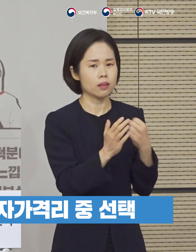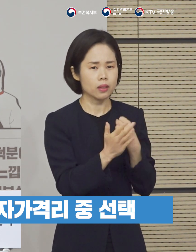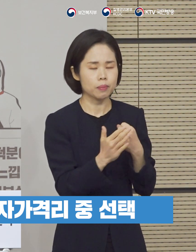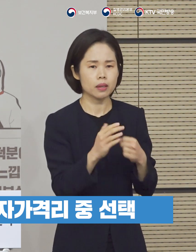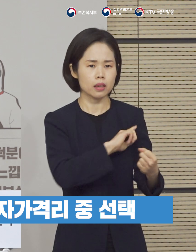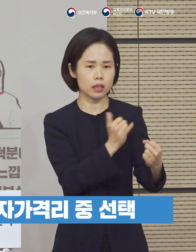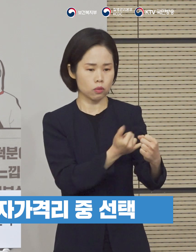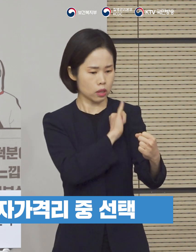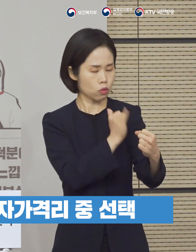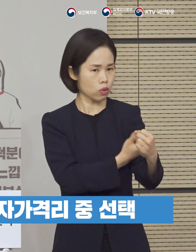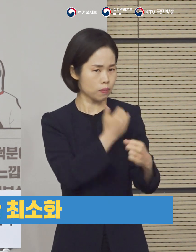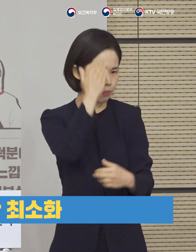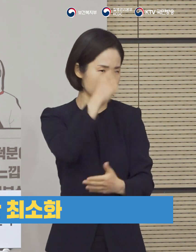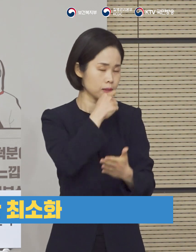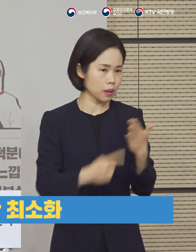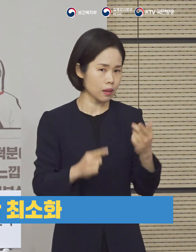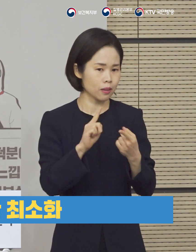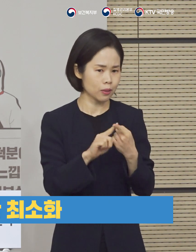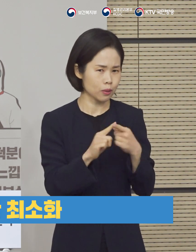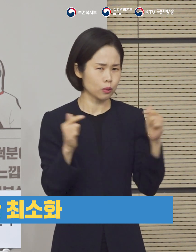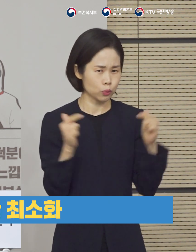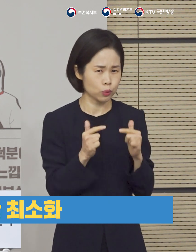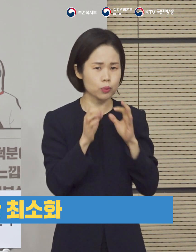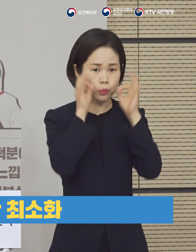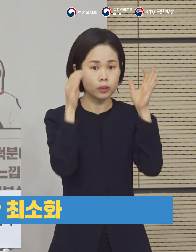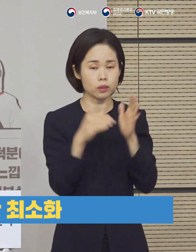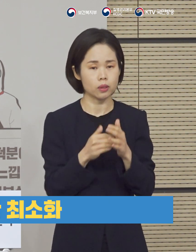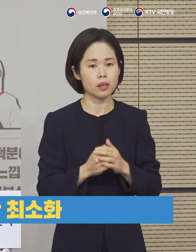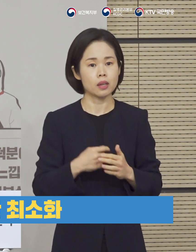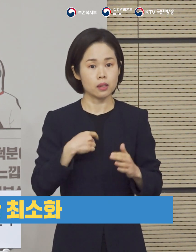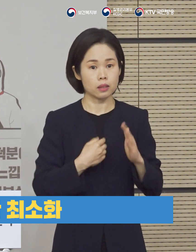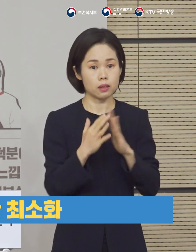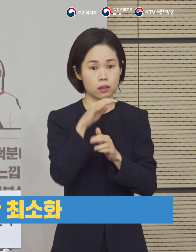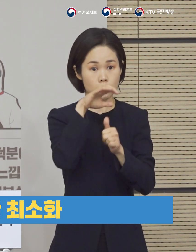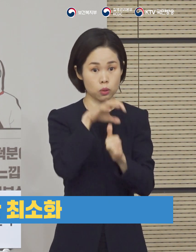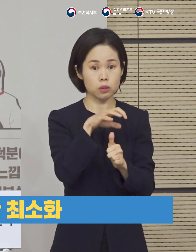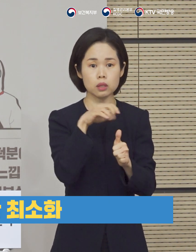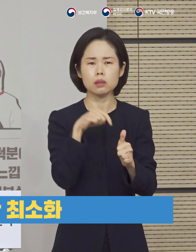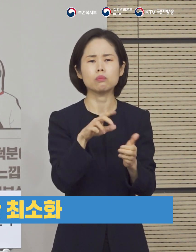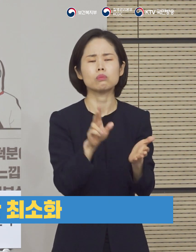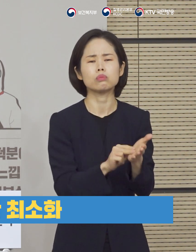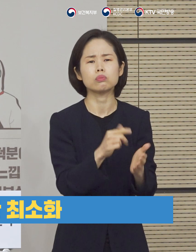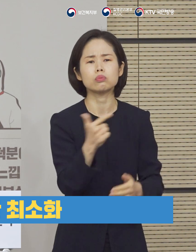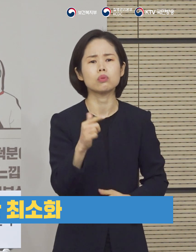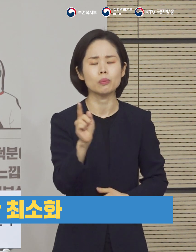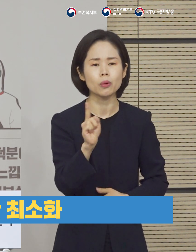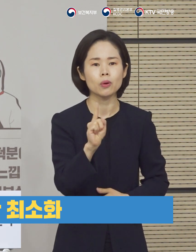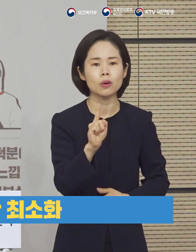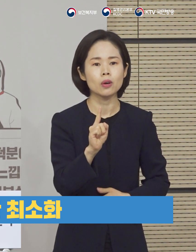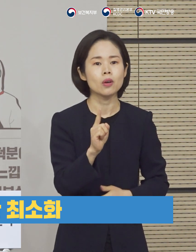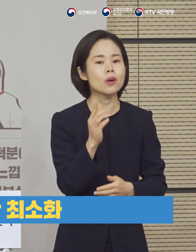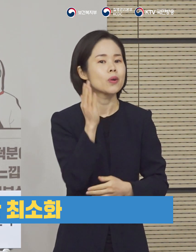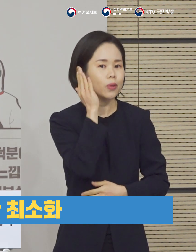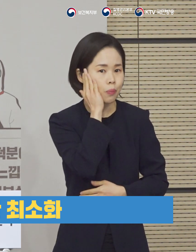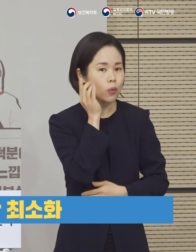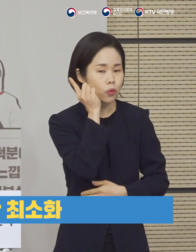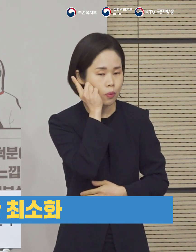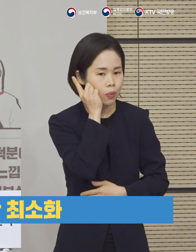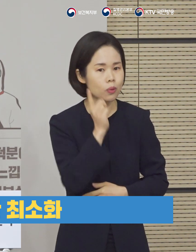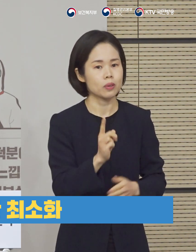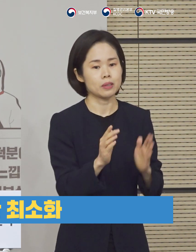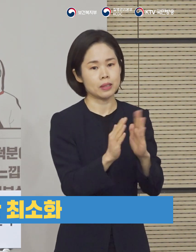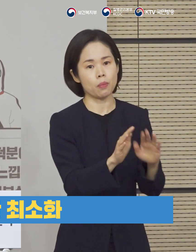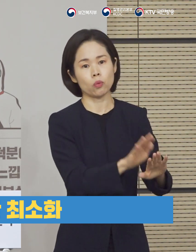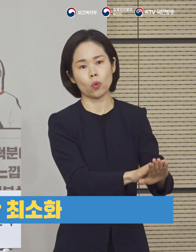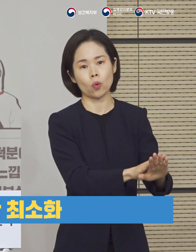자가격리가 유지가 됩니다. 이런 방식으로 인권침해 논란을 최소화하려고 했습니다. 그리고 그동안 자가격리 앱의 가장